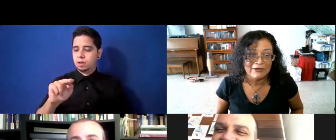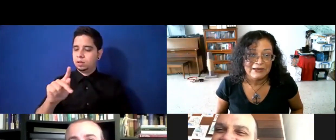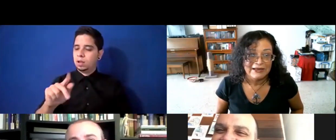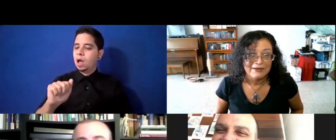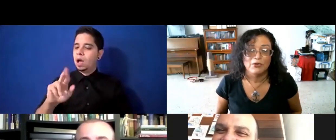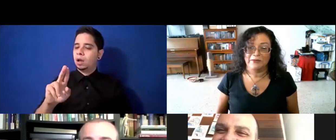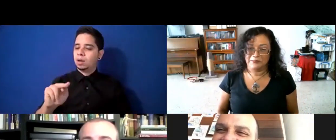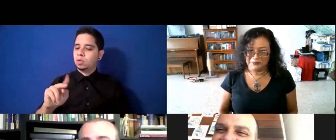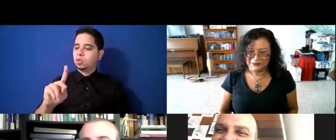Muy bien.